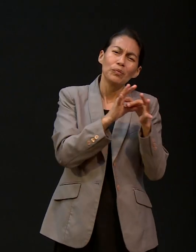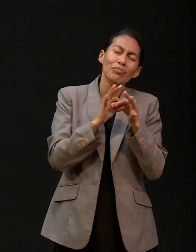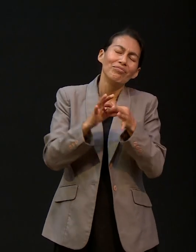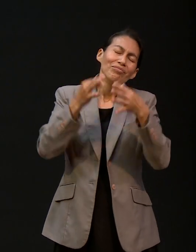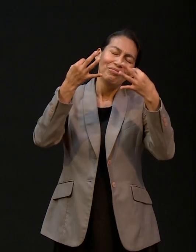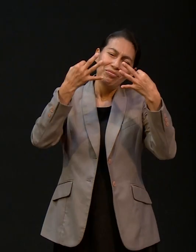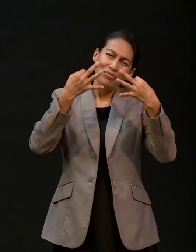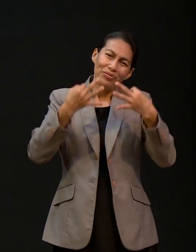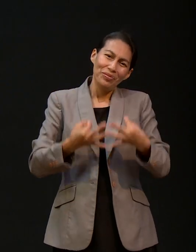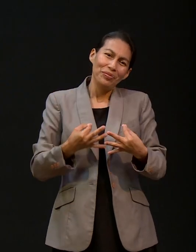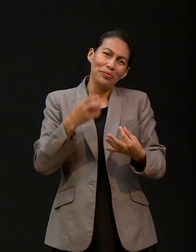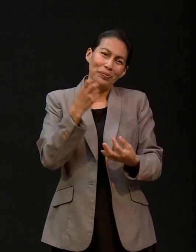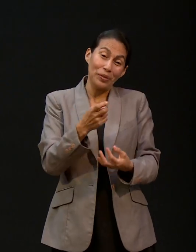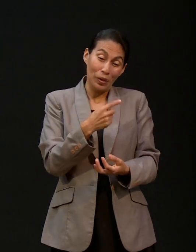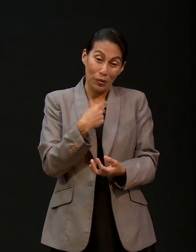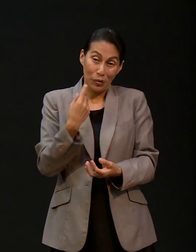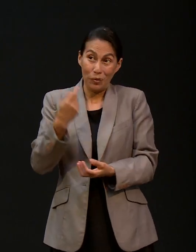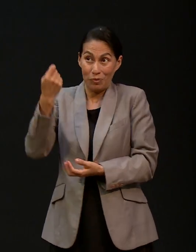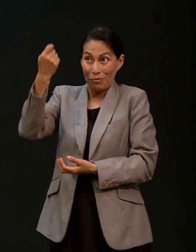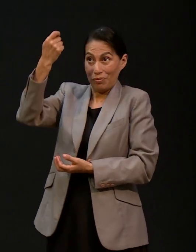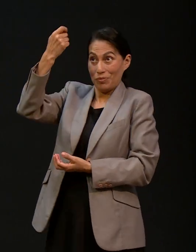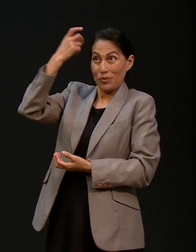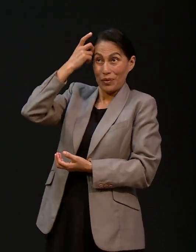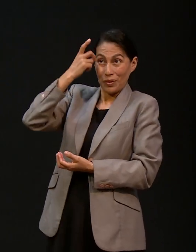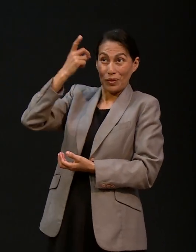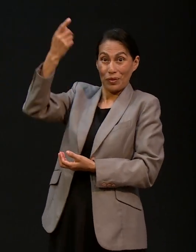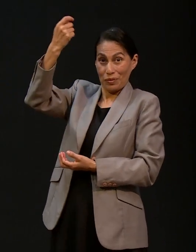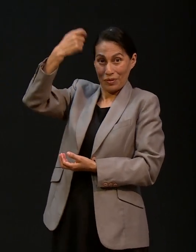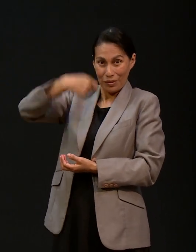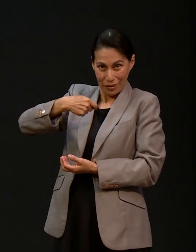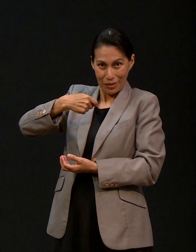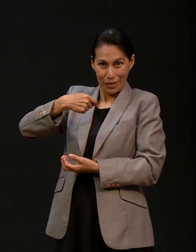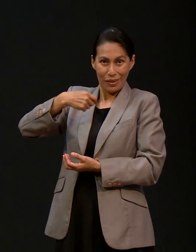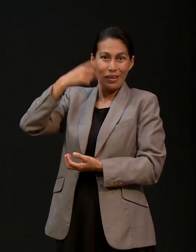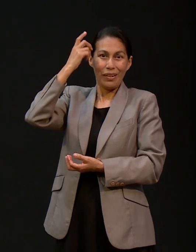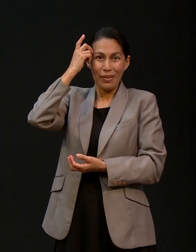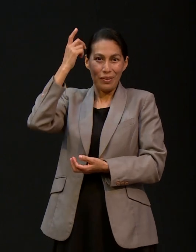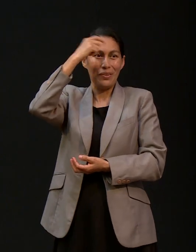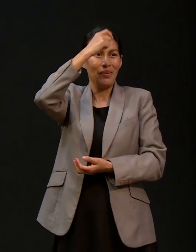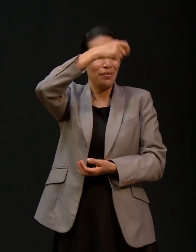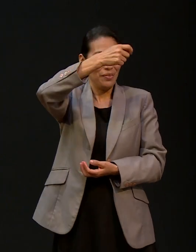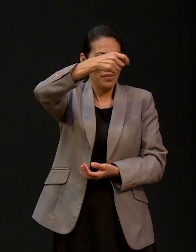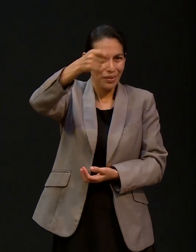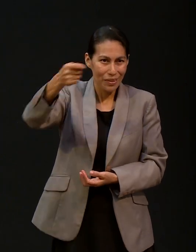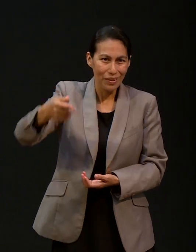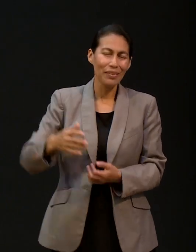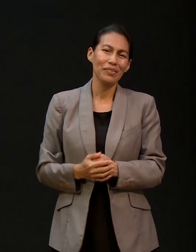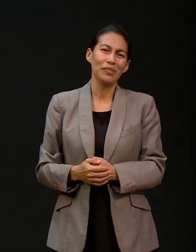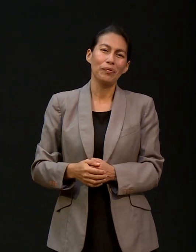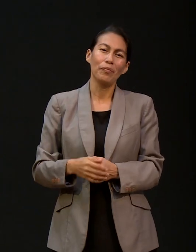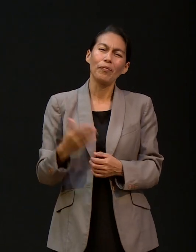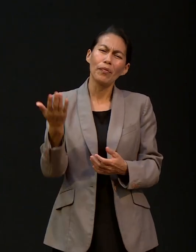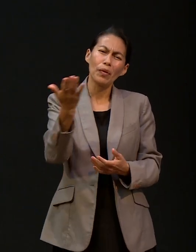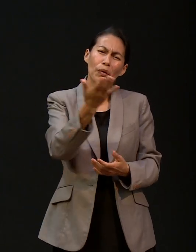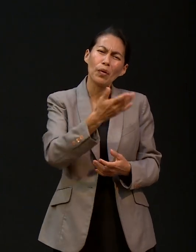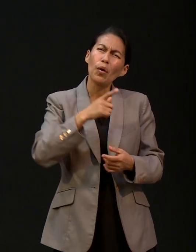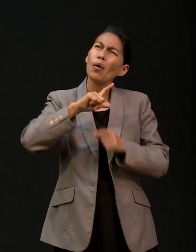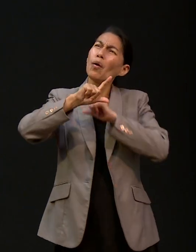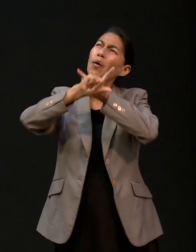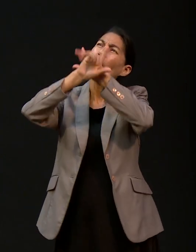nos conformamos en canales de bendición y la promesa de que la tierra será inundada con su